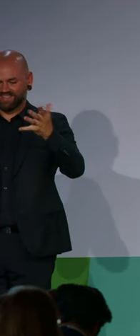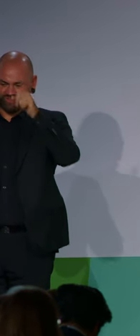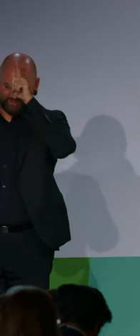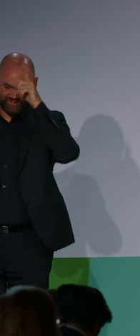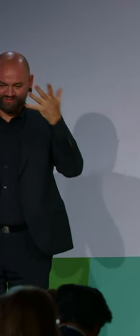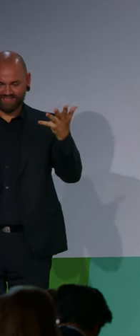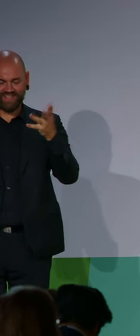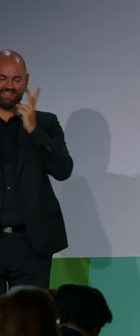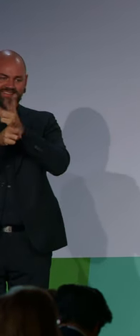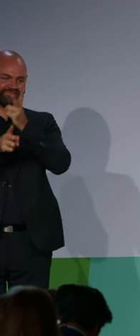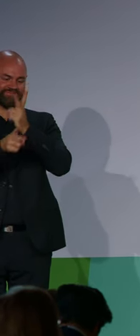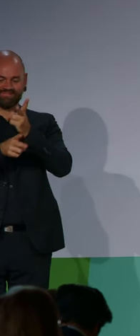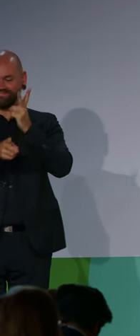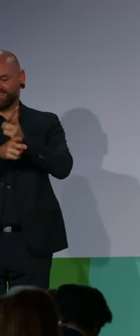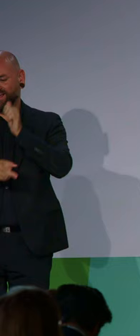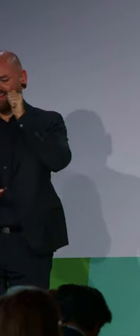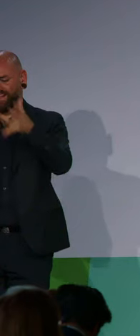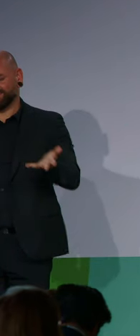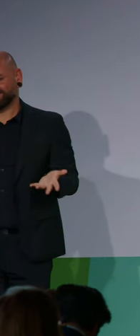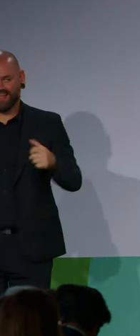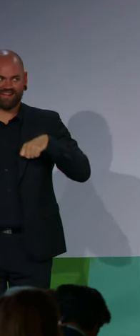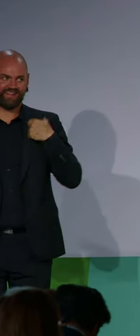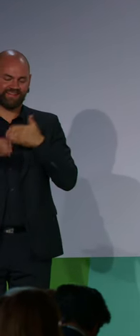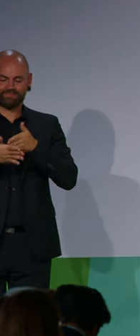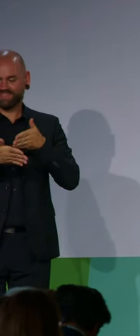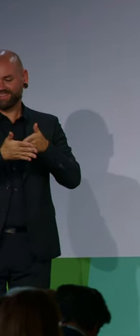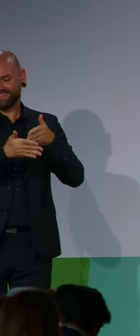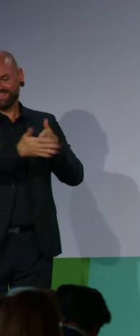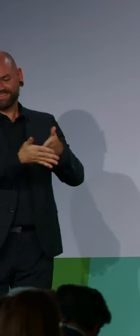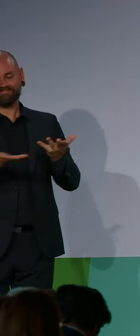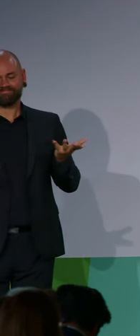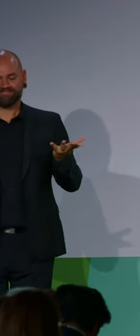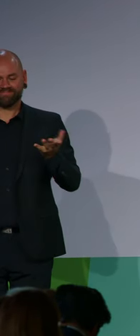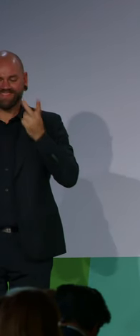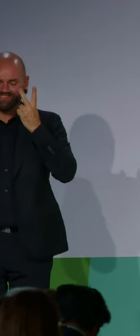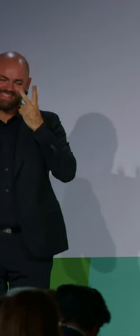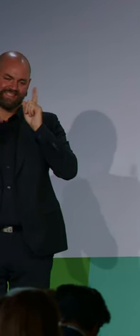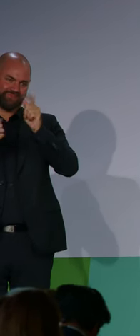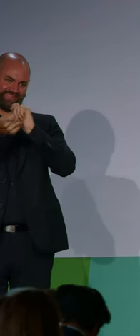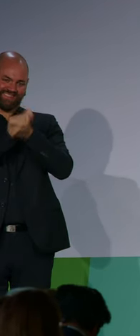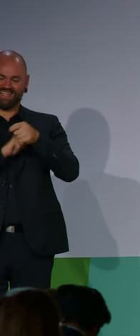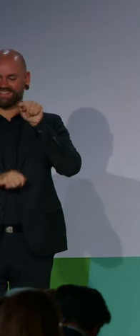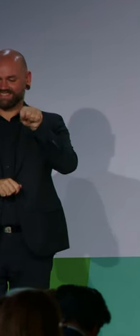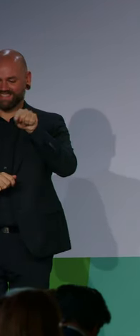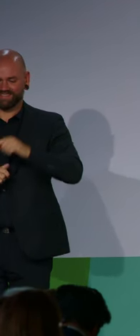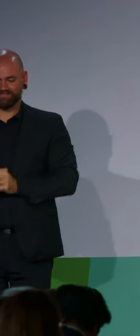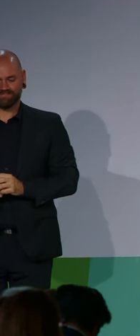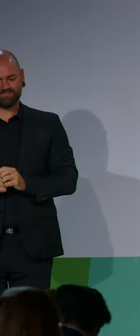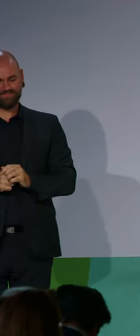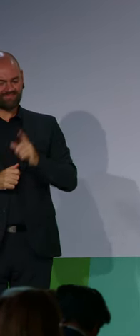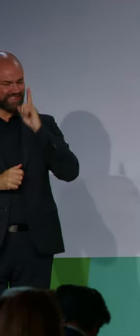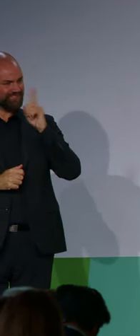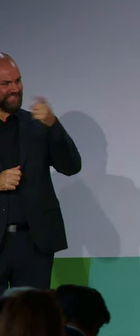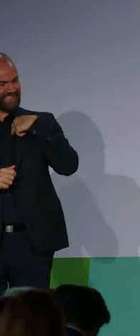Beispielsweise, wenn ich an das Themenfeld Wohnen denke, finden Sie mal eine barrierefreie, bezahlbare Wohnung irgendwo in Berlin oder auch woanders.